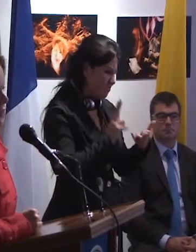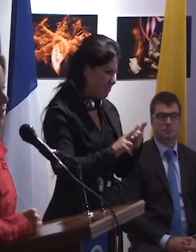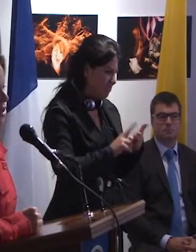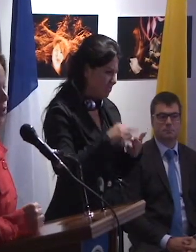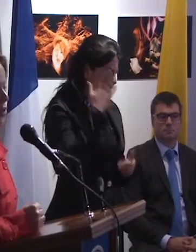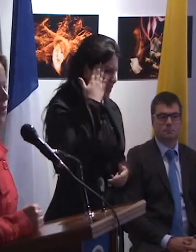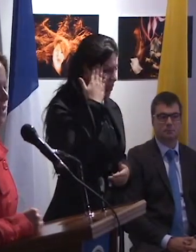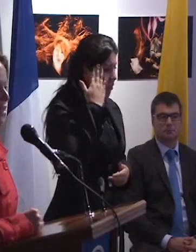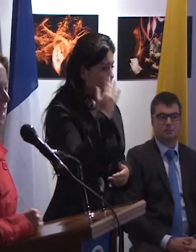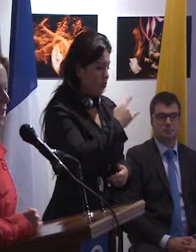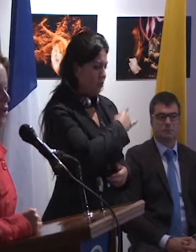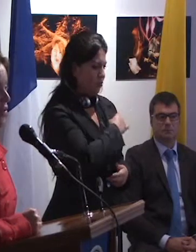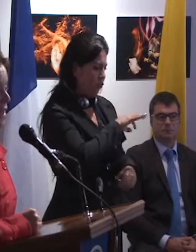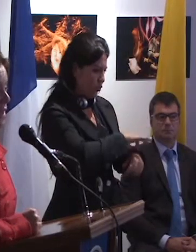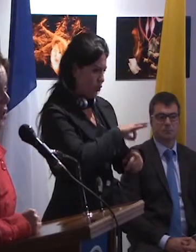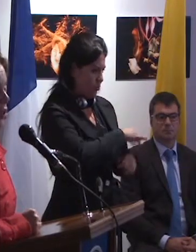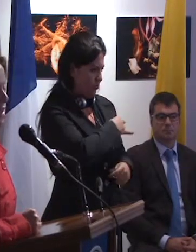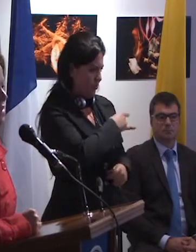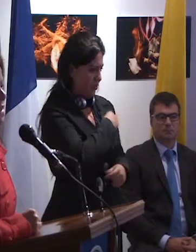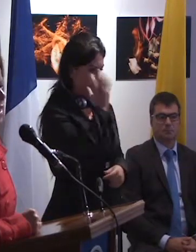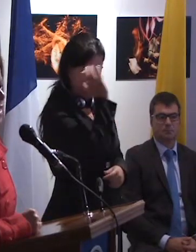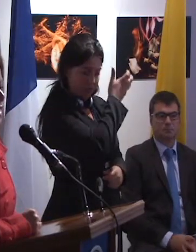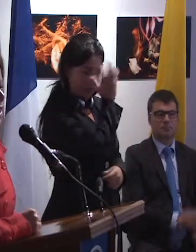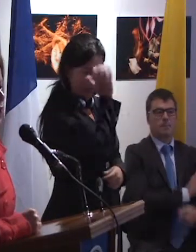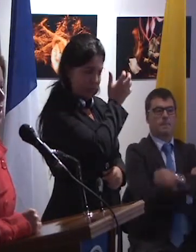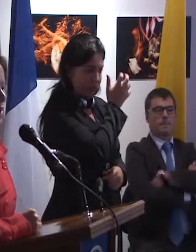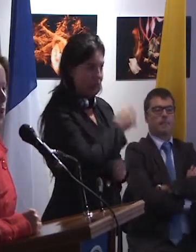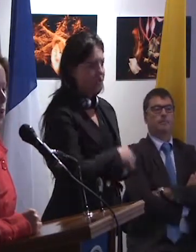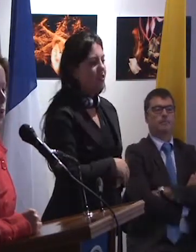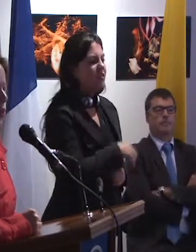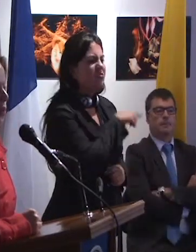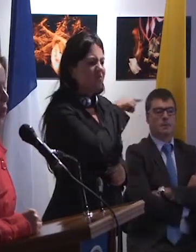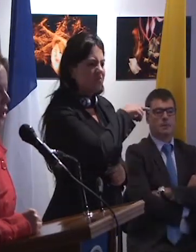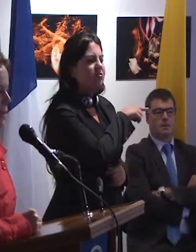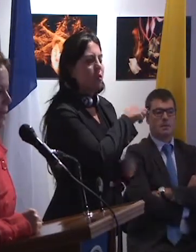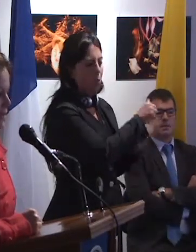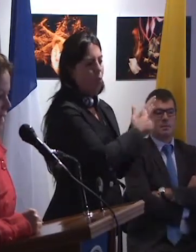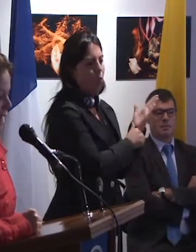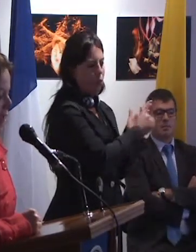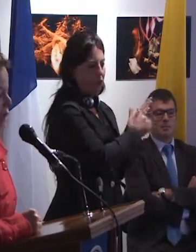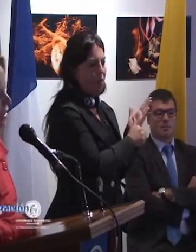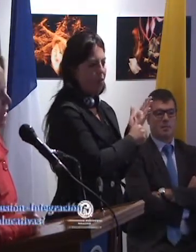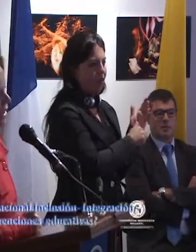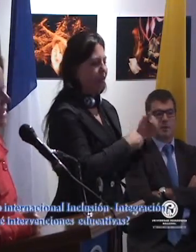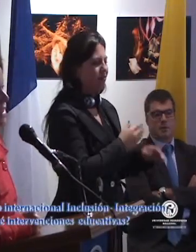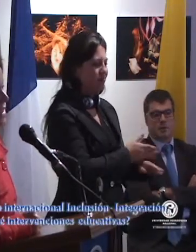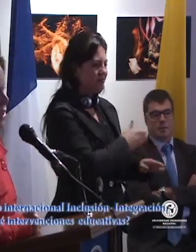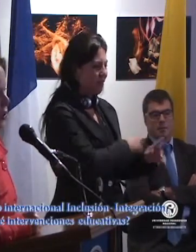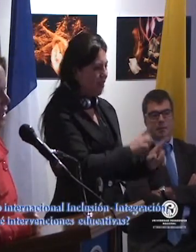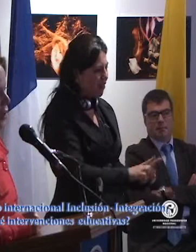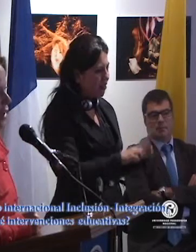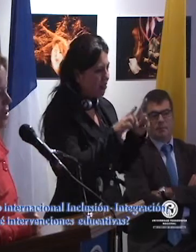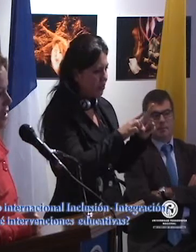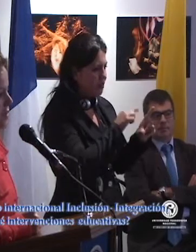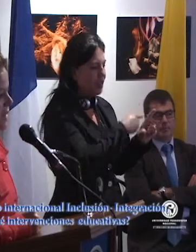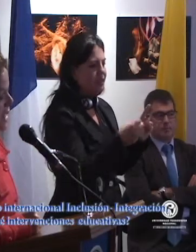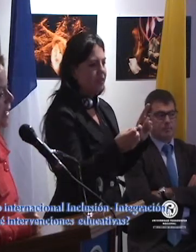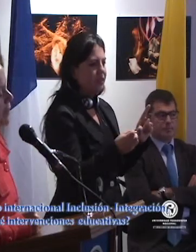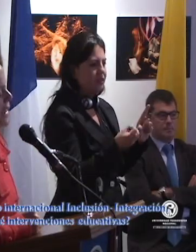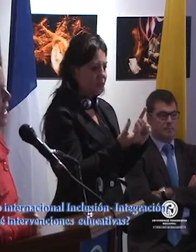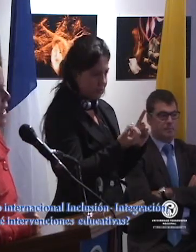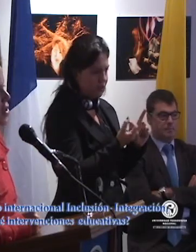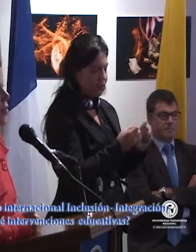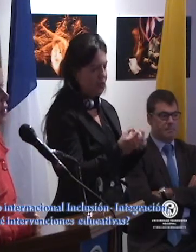la Fundación Universitaria de los Libertadores cuenta con un programa de pregrado en Licenciatura en Educación